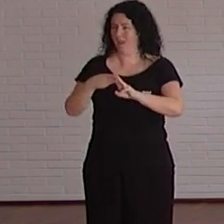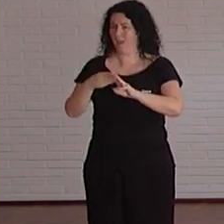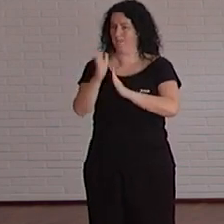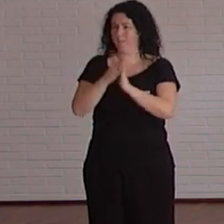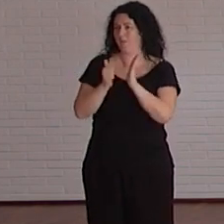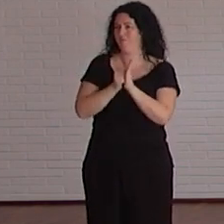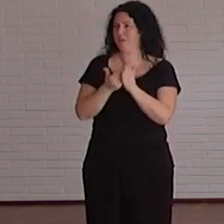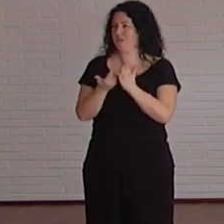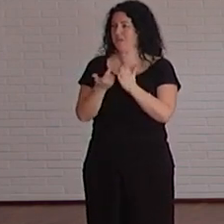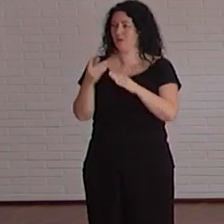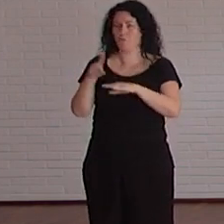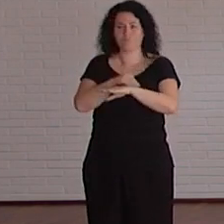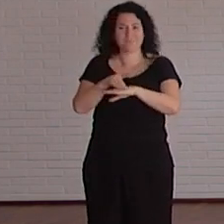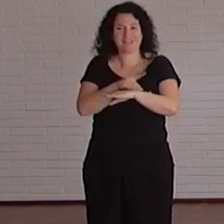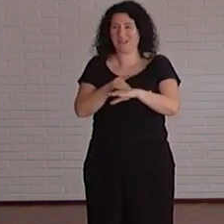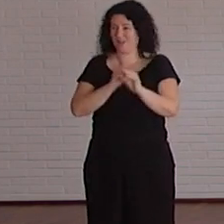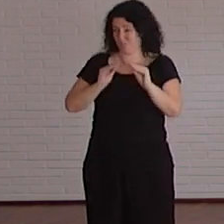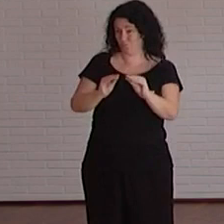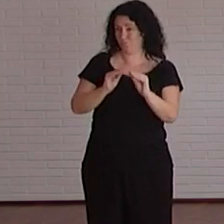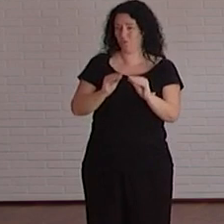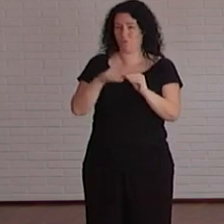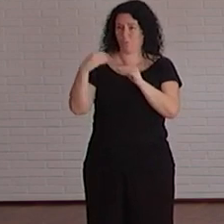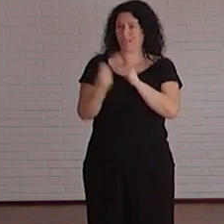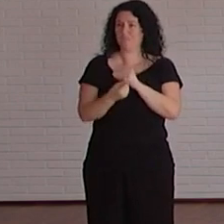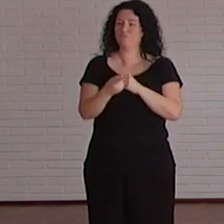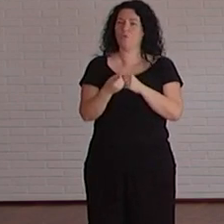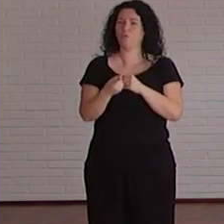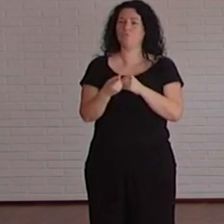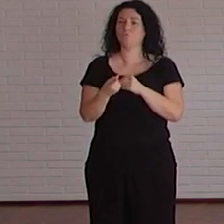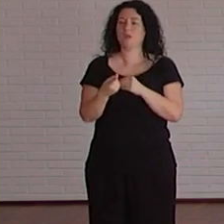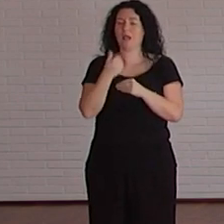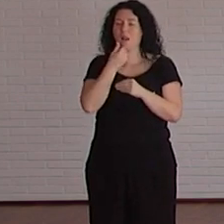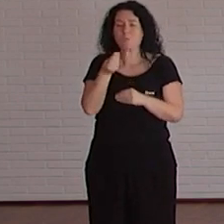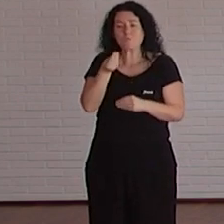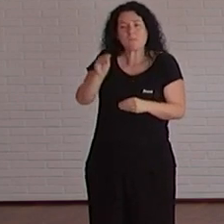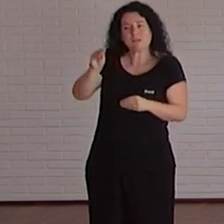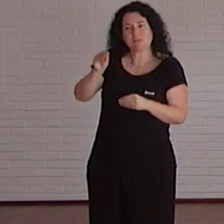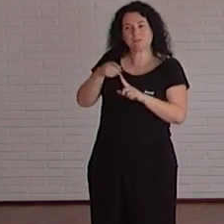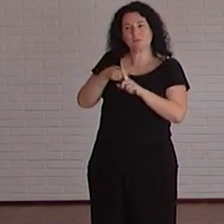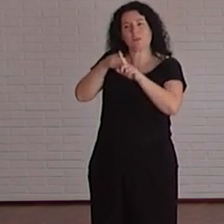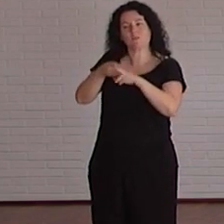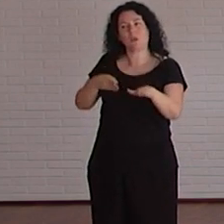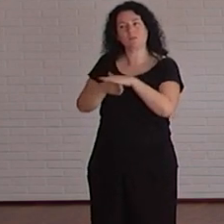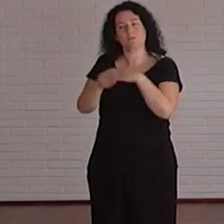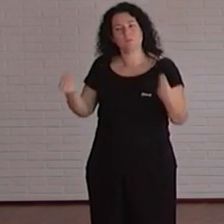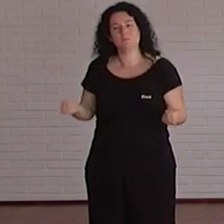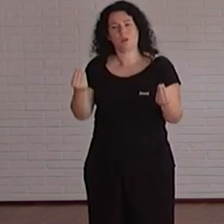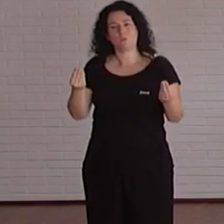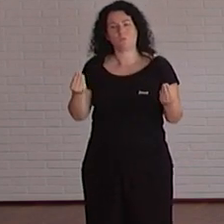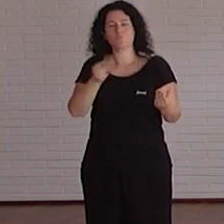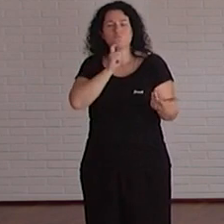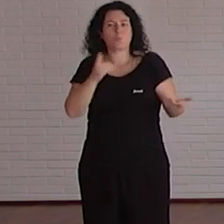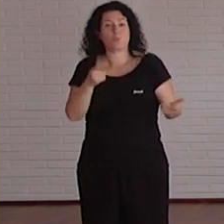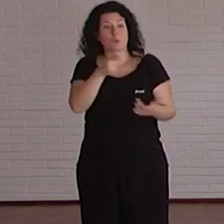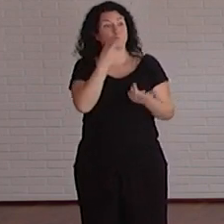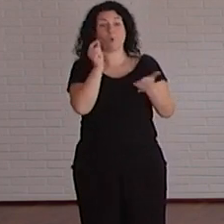elaboras para tus asignaturas o los de tus compañeros para que fueran más accesibles para todos los estudiantes ¿vale? ¿tú piensas que tus apuntes por